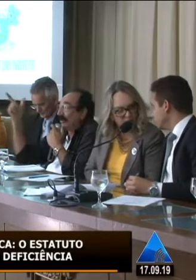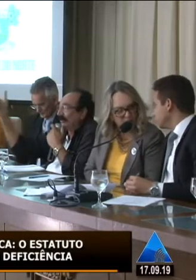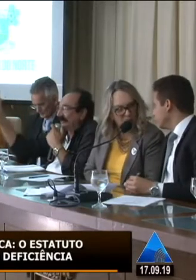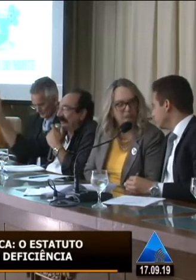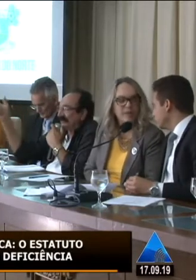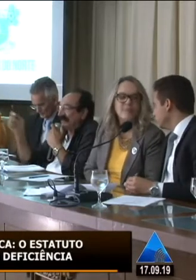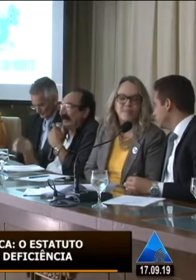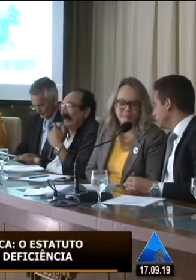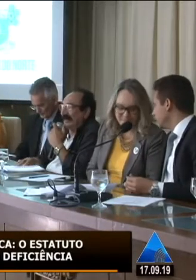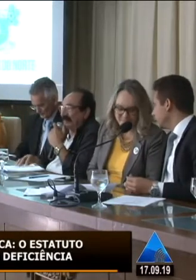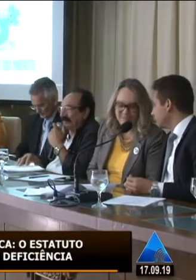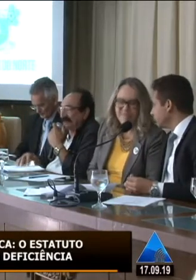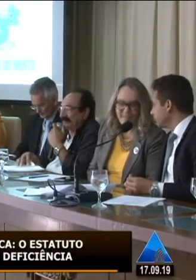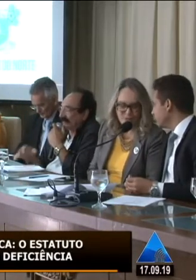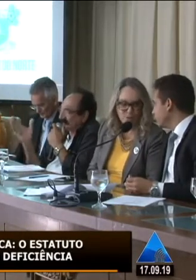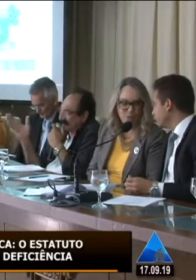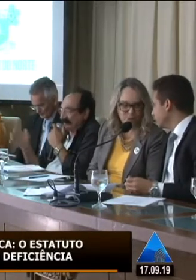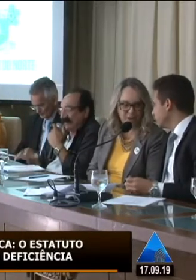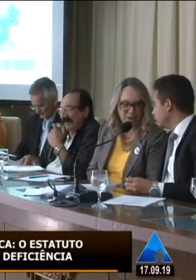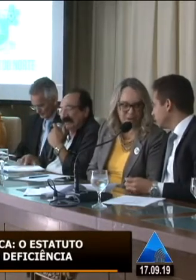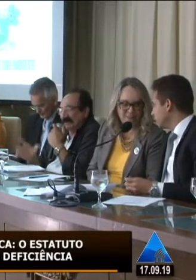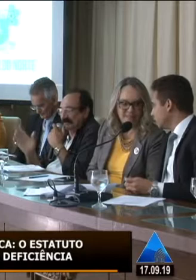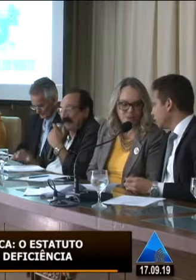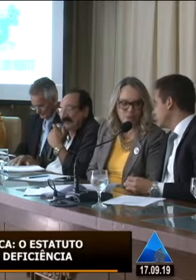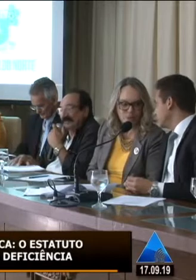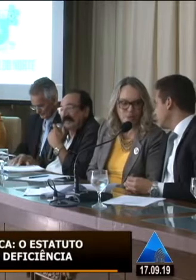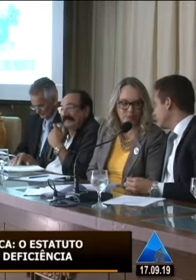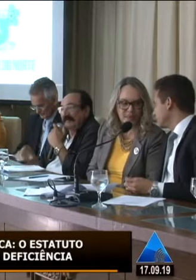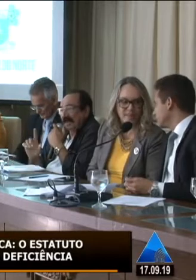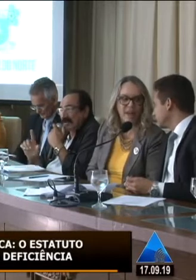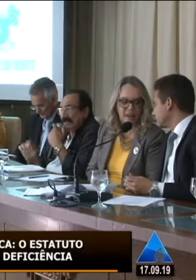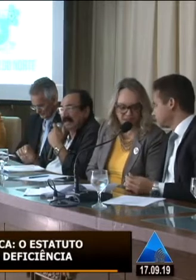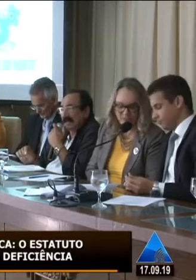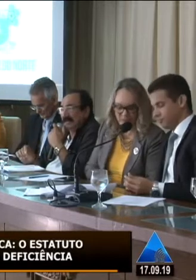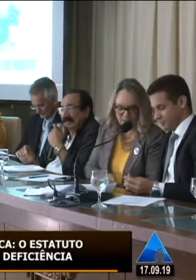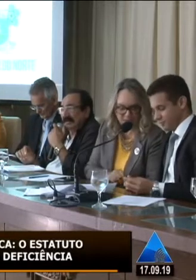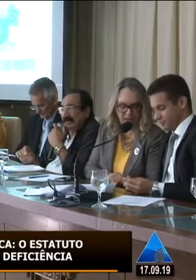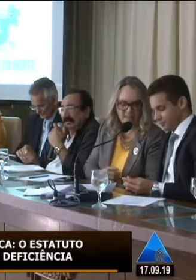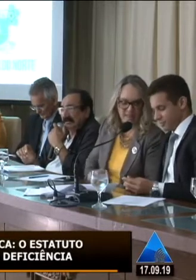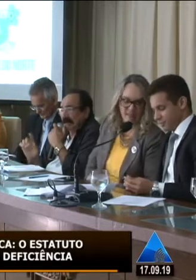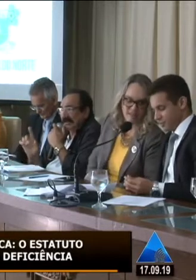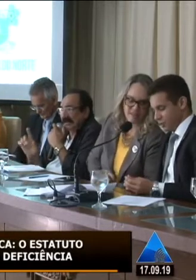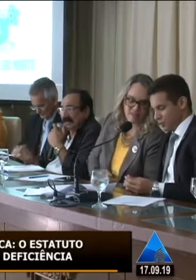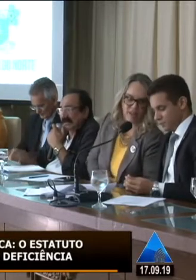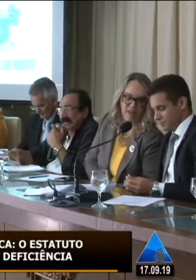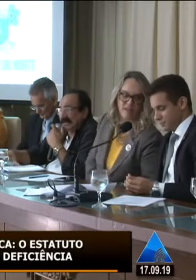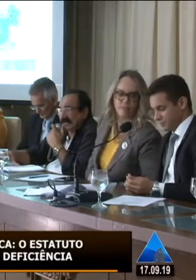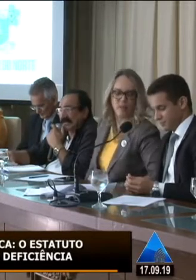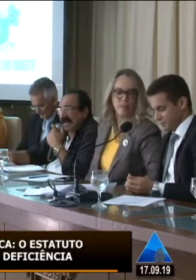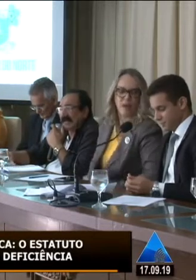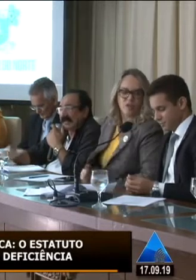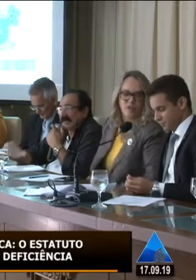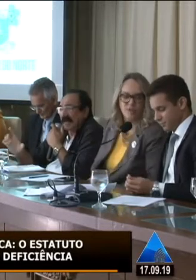aqui, tem outra por trás do palácio, do antigo palácio. E com certeza, todas elas têm a